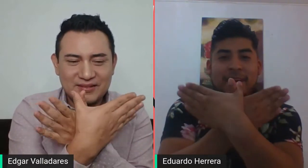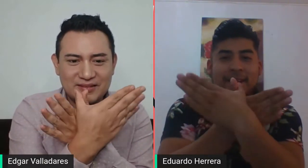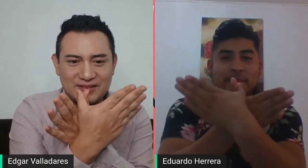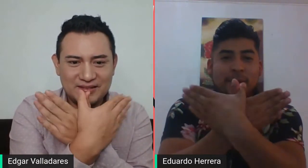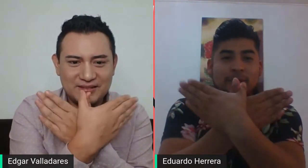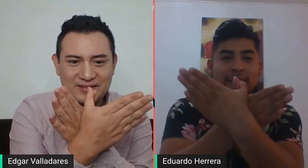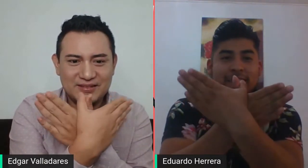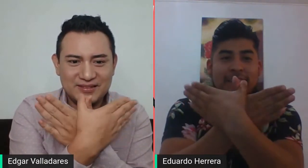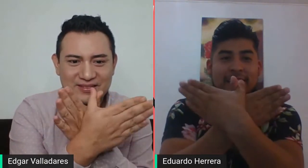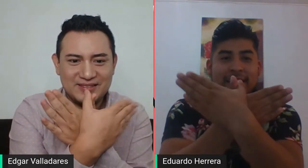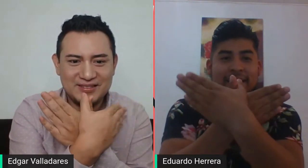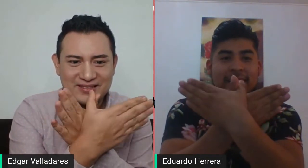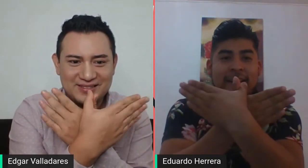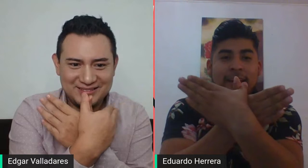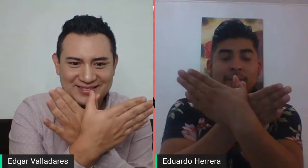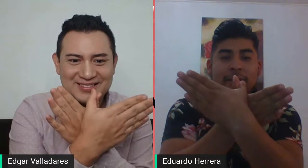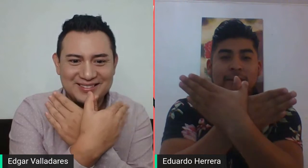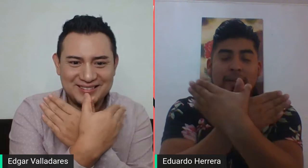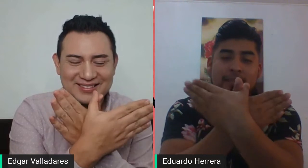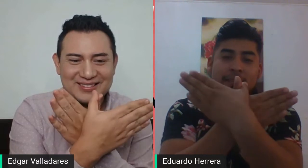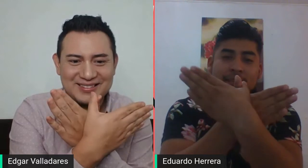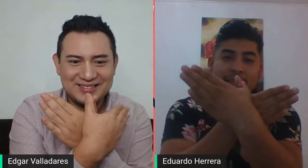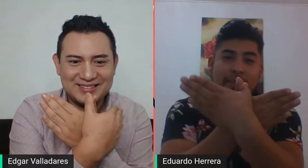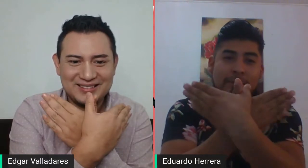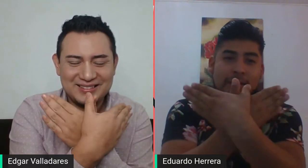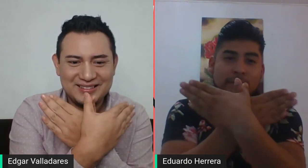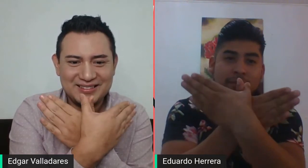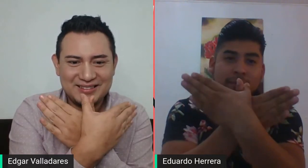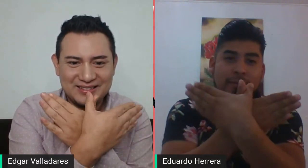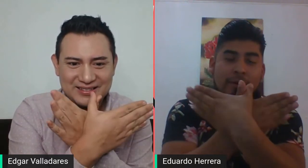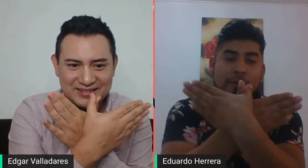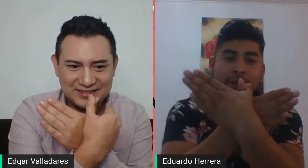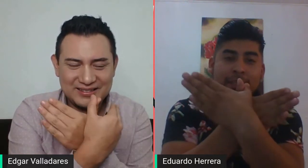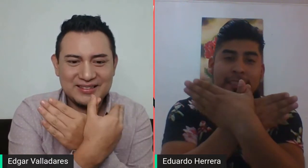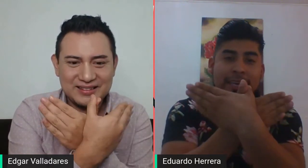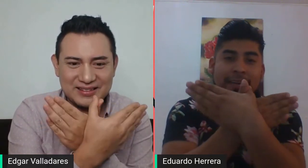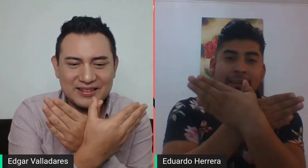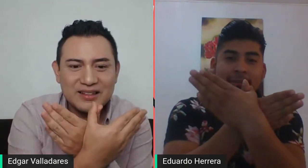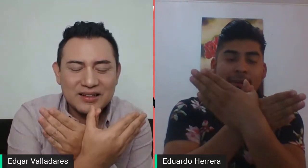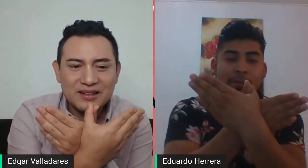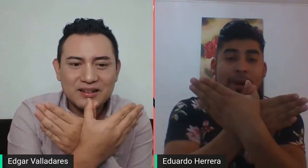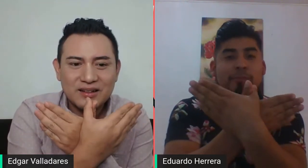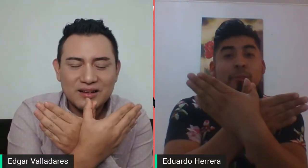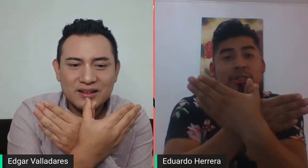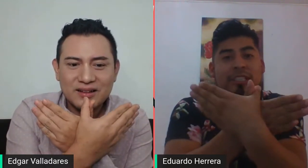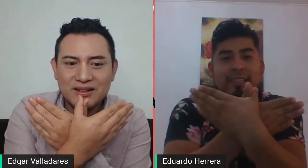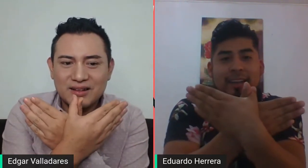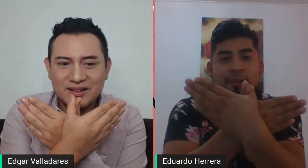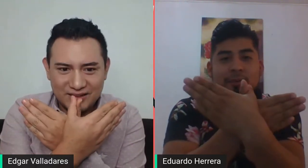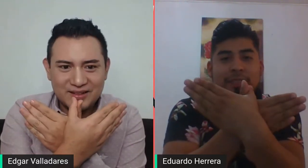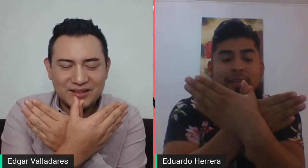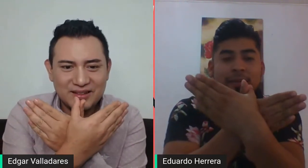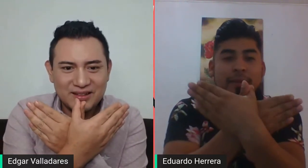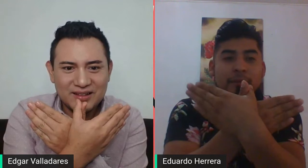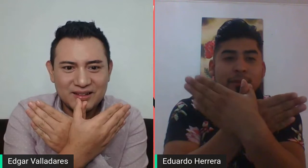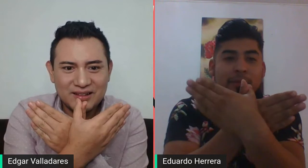Sería mariposita. Pero, esta es la seña de mariposa. Pero, indicar mariposita, como tal, de mariposa